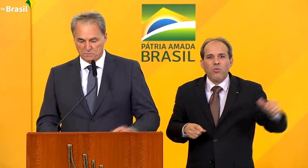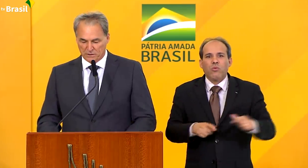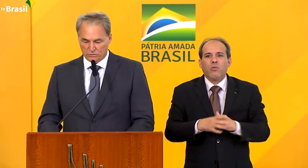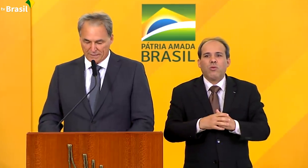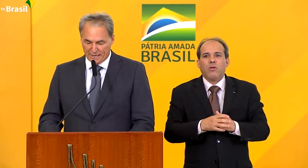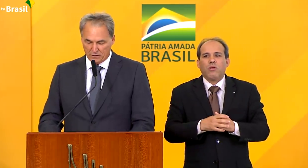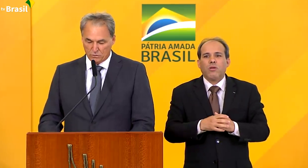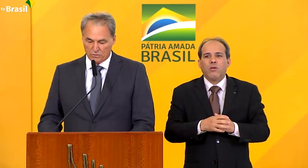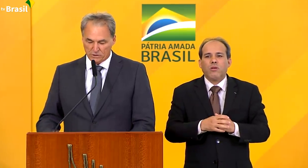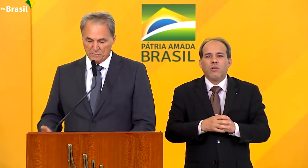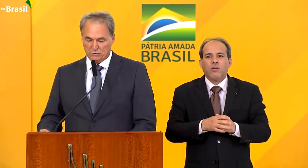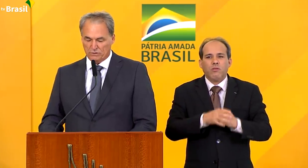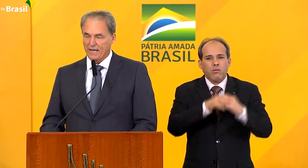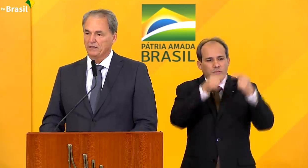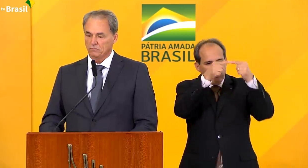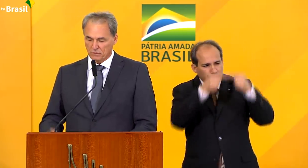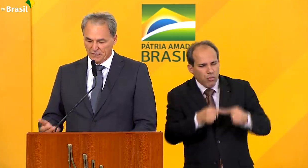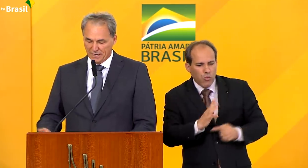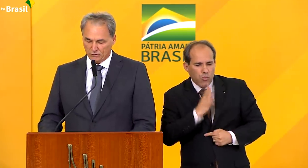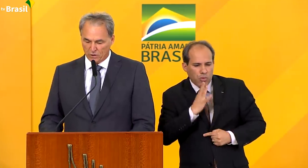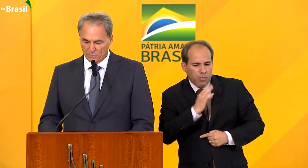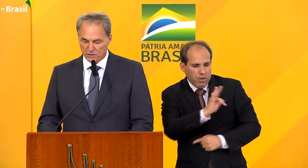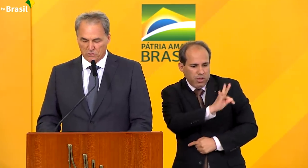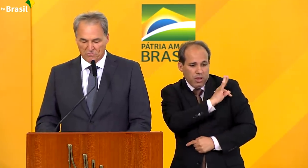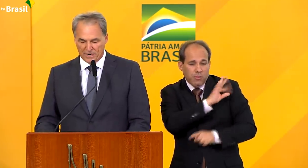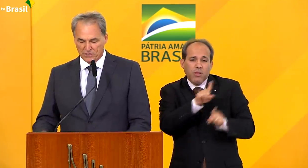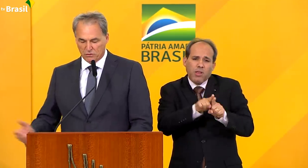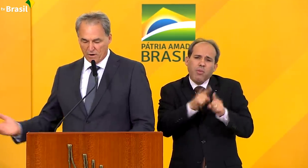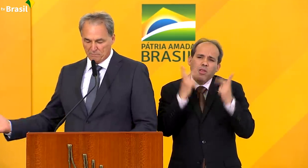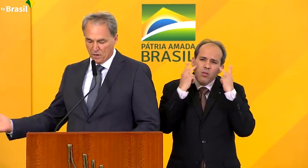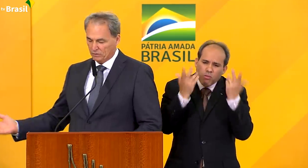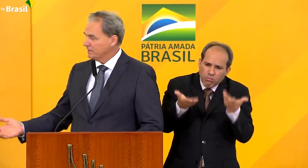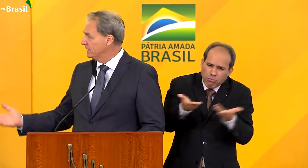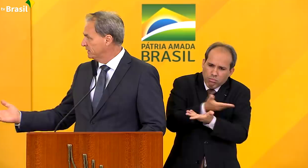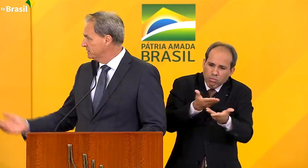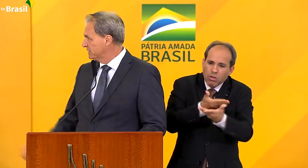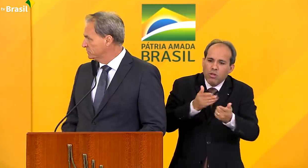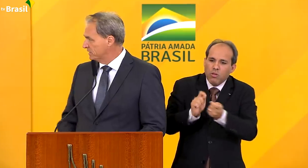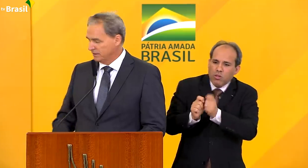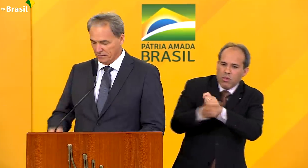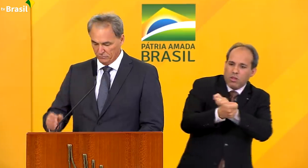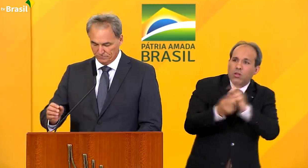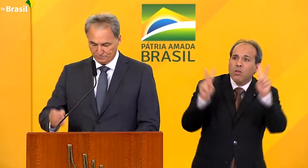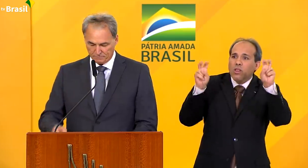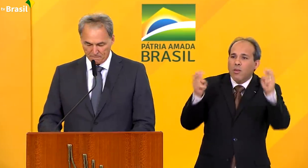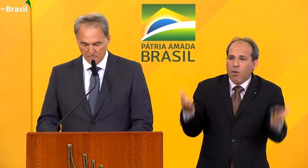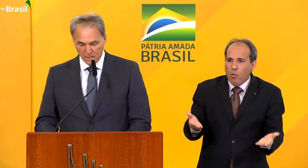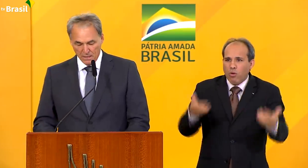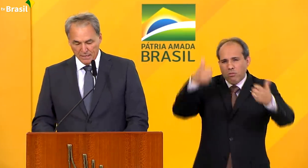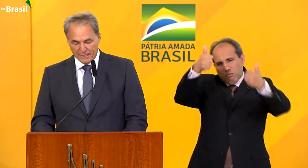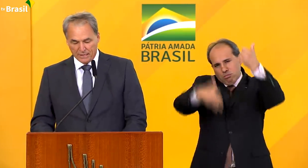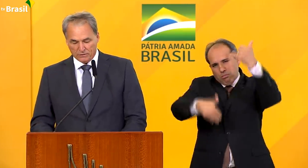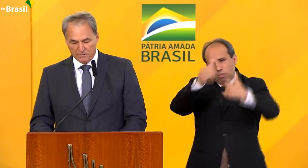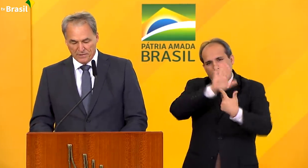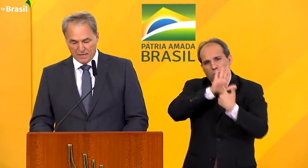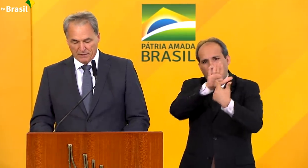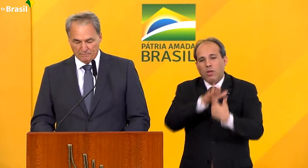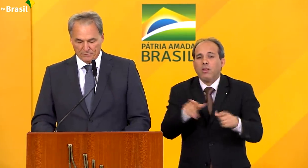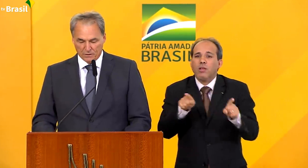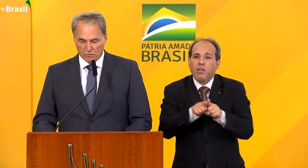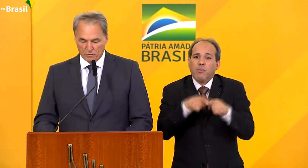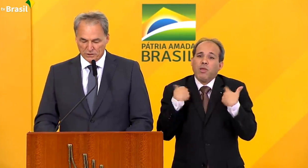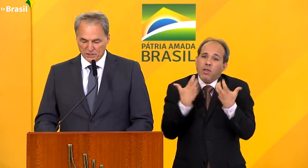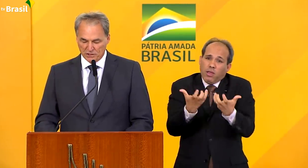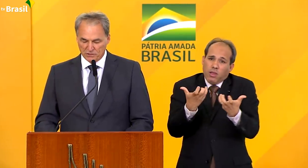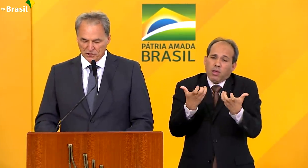o consentimento técnico, o conhecimento técnico, que naturalmente converge com a pauta que aqui estamos tratando. Quero também,